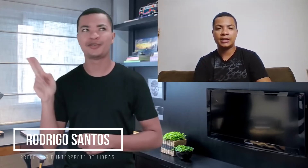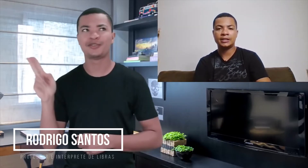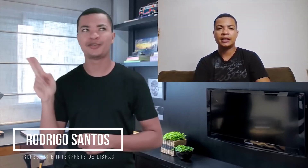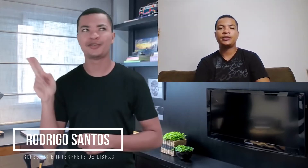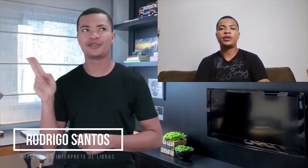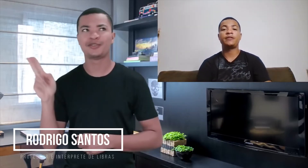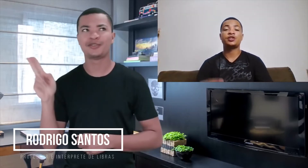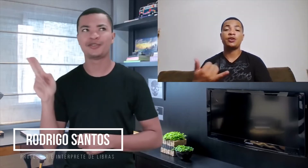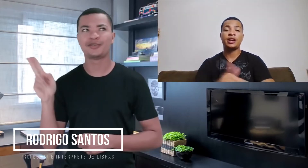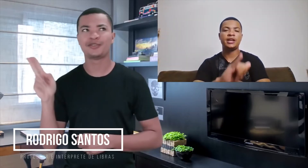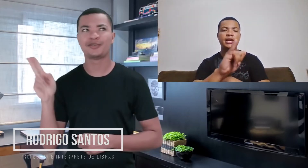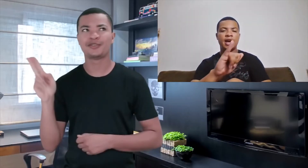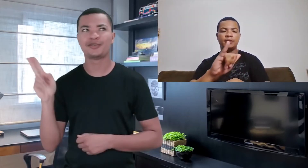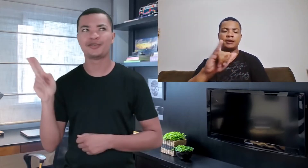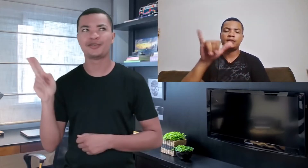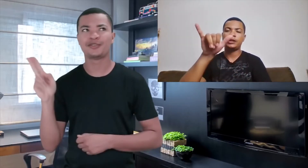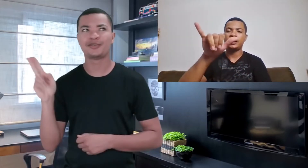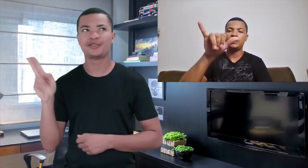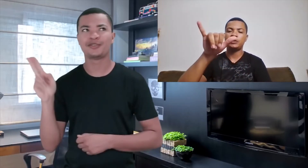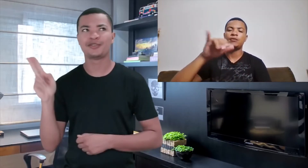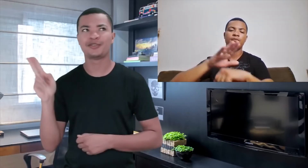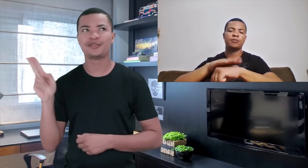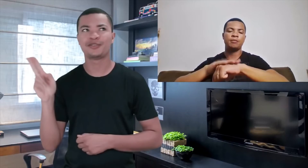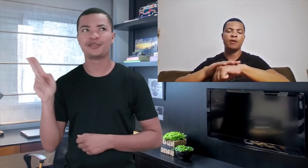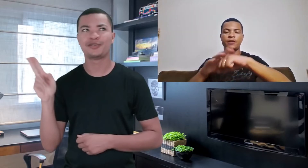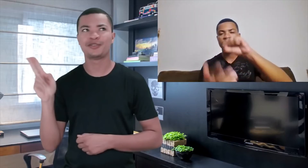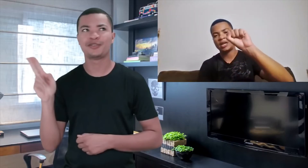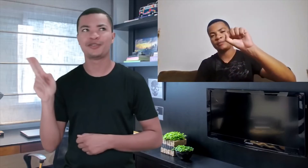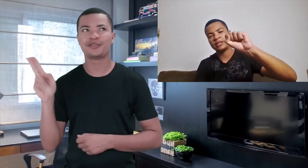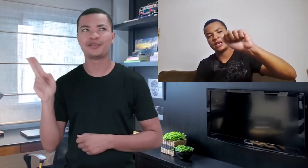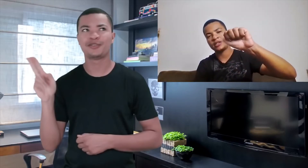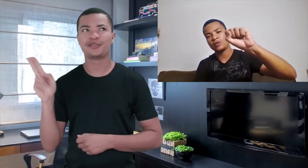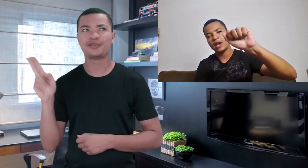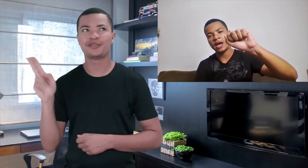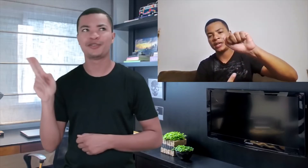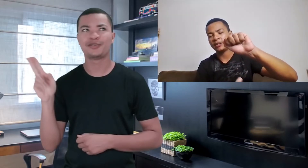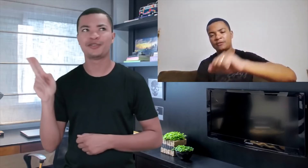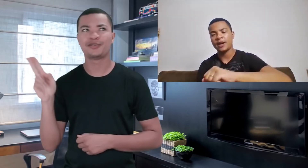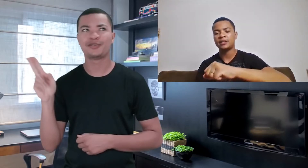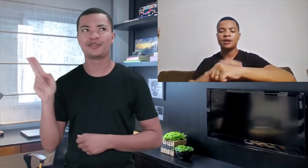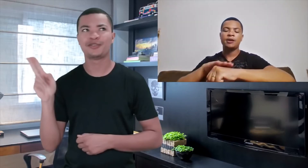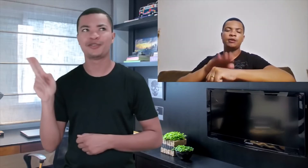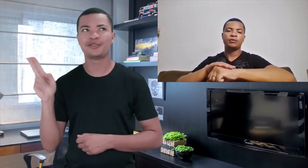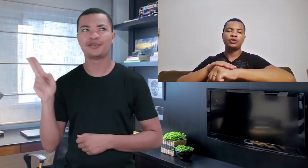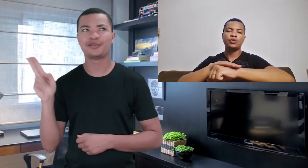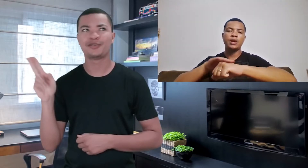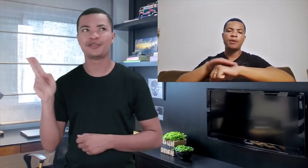enganar, então ele fez enganar, então letra Y mão fechada, pode ser em S ou em A aqui, tanto faz dorso da mão,